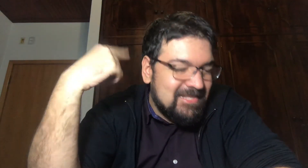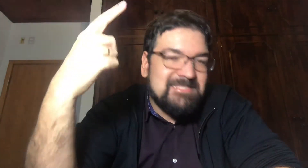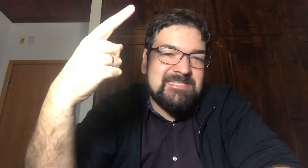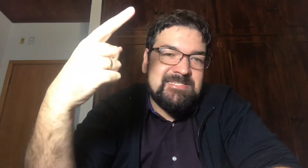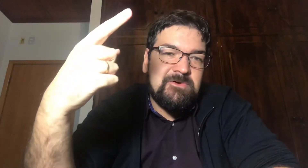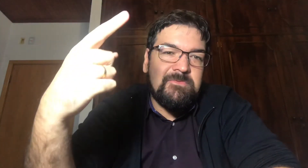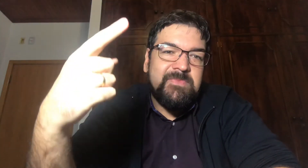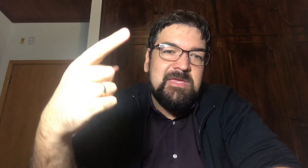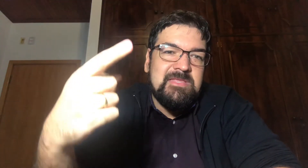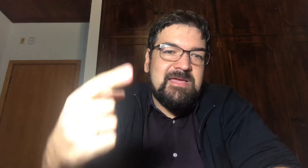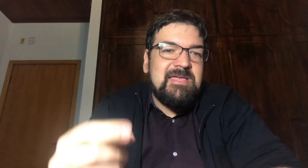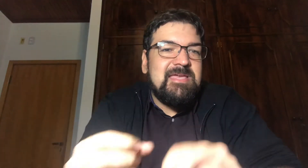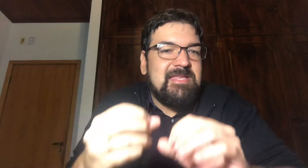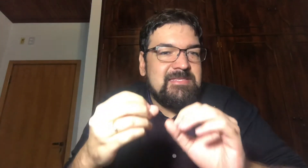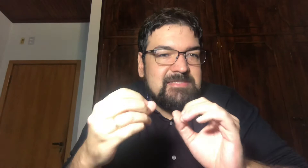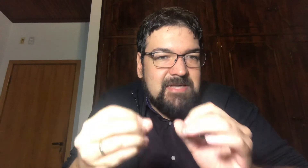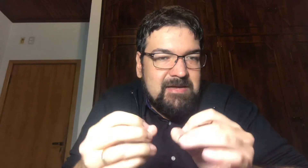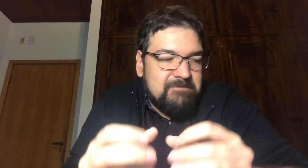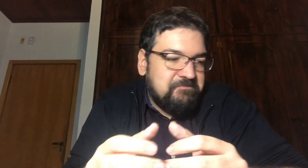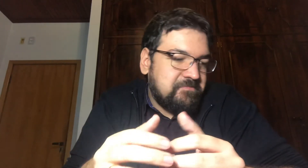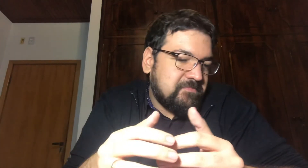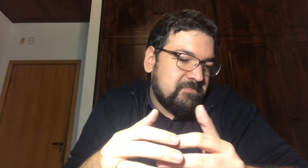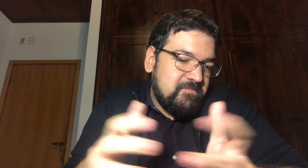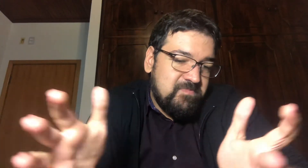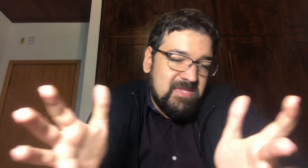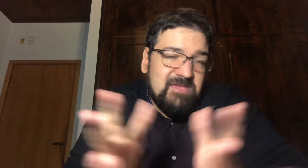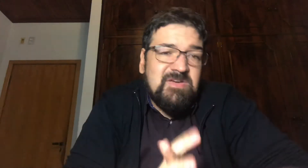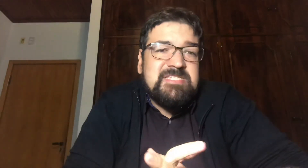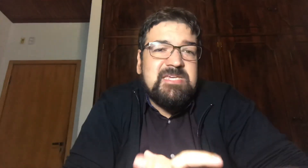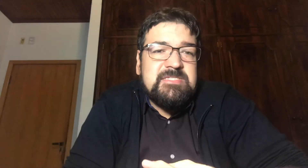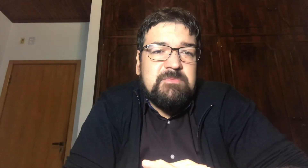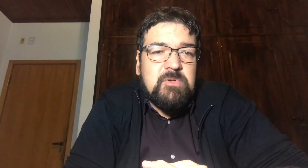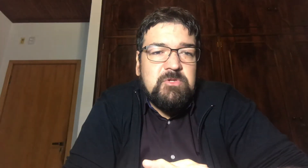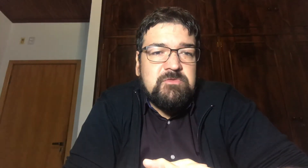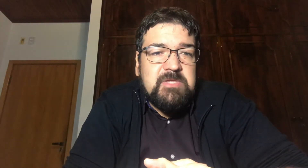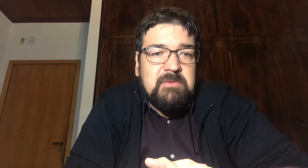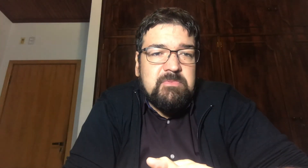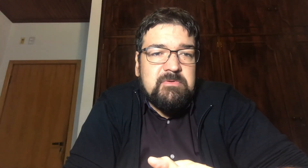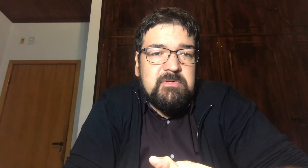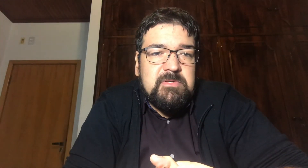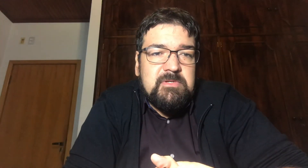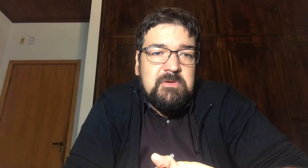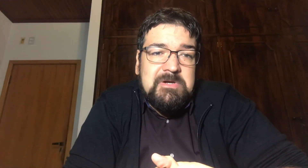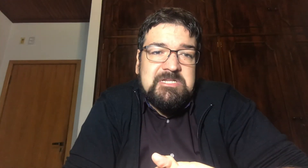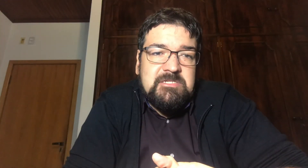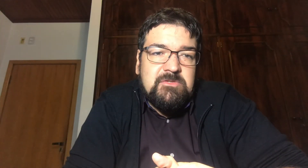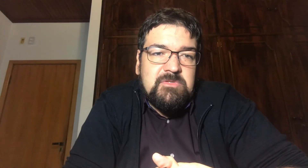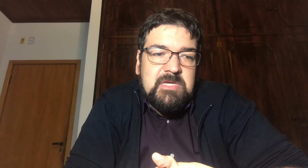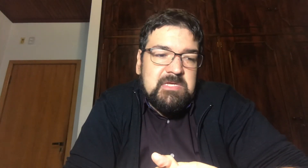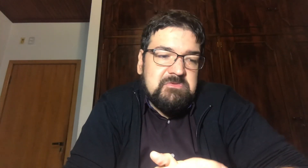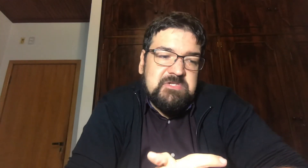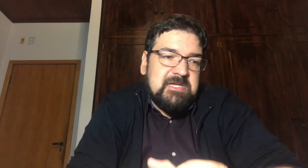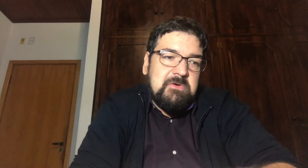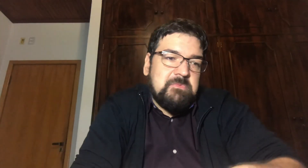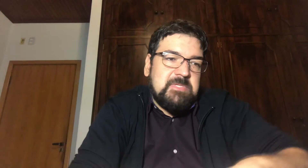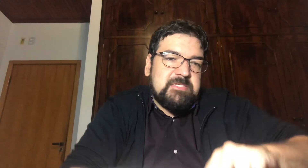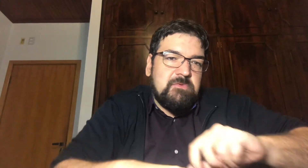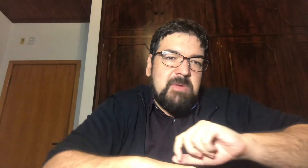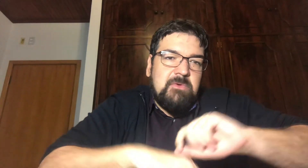Lateralização Ele está E vai seguir assim Por muito tempo Eu acredito A não ser que aconteça Alguma